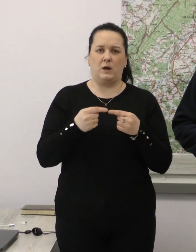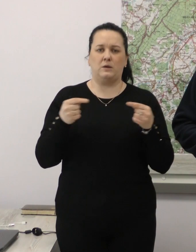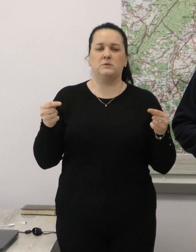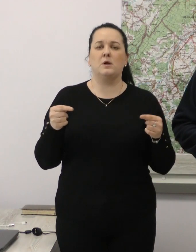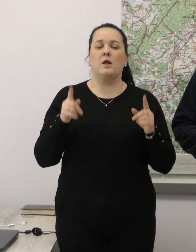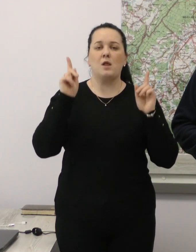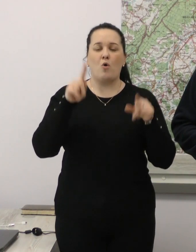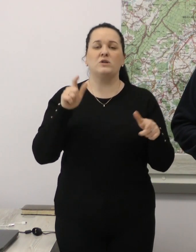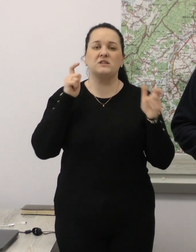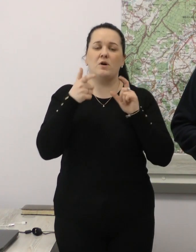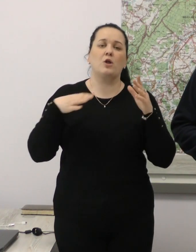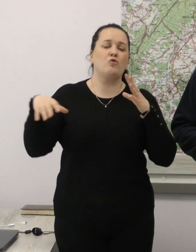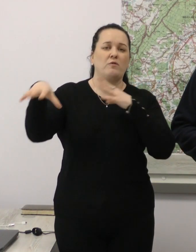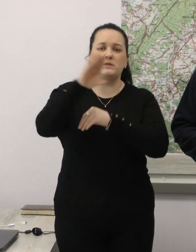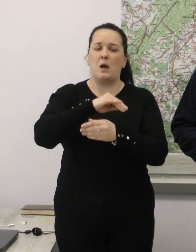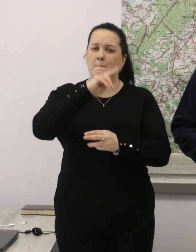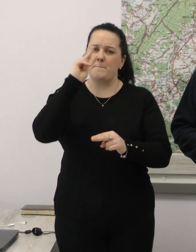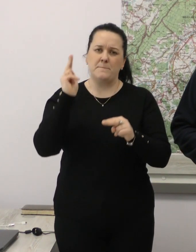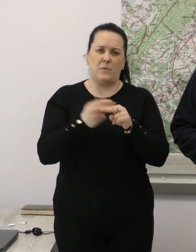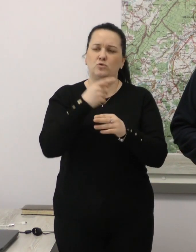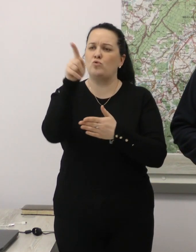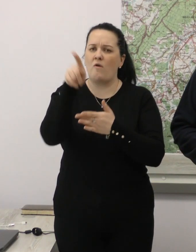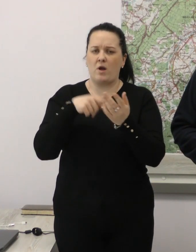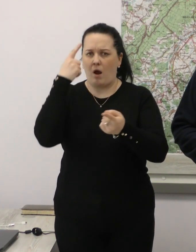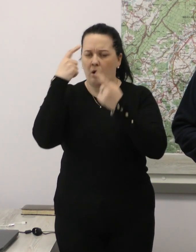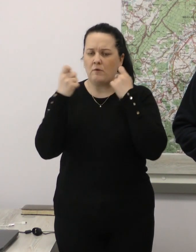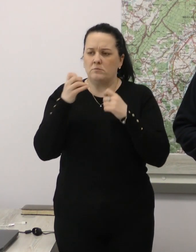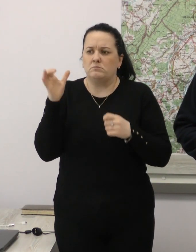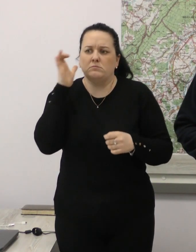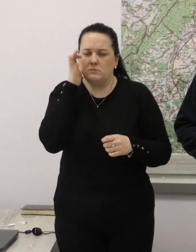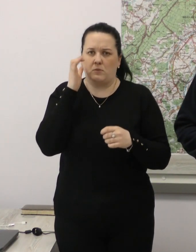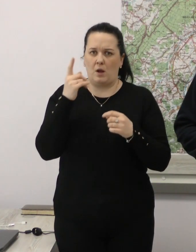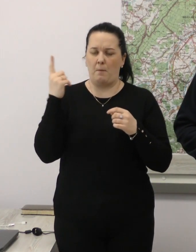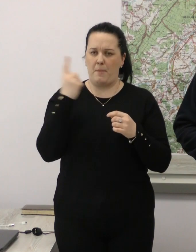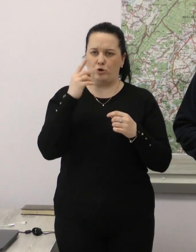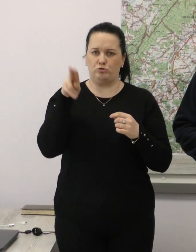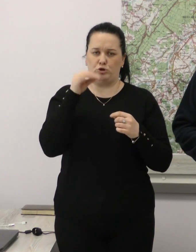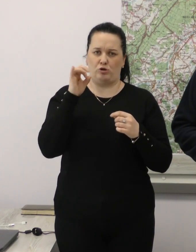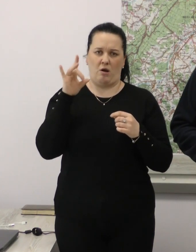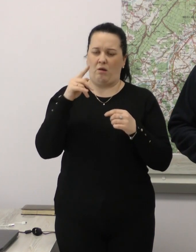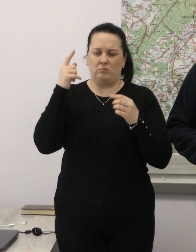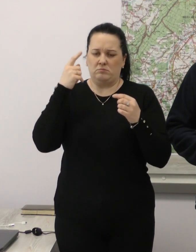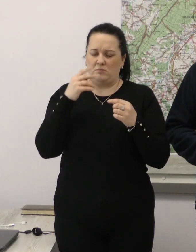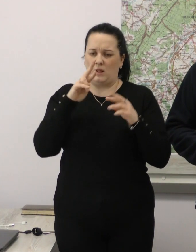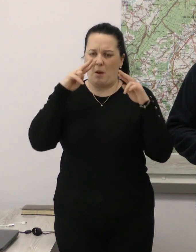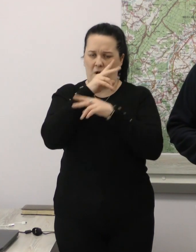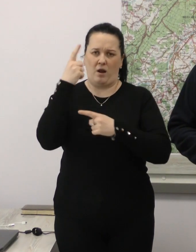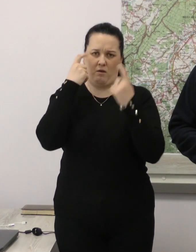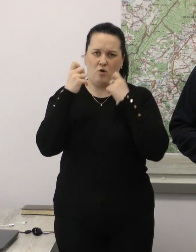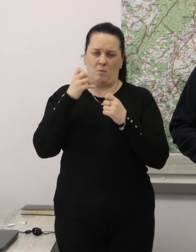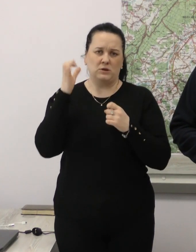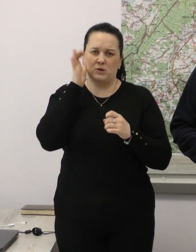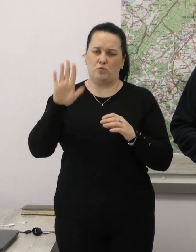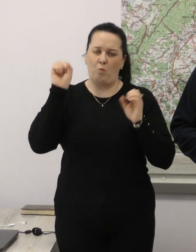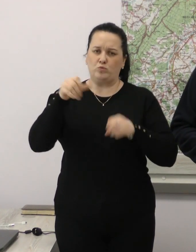Також звертаюся до всіх. Перестаньте беззаперечно довіряти інформації без офіційного першого джерела. З незрозумілих телеграм-каналів, адже це